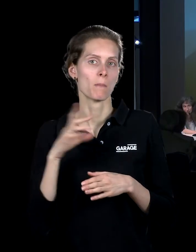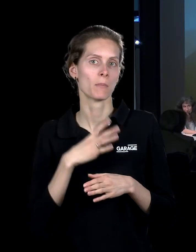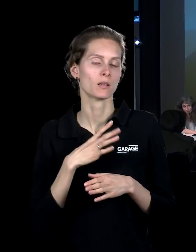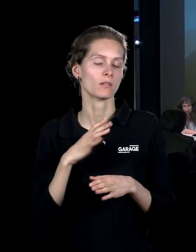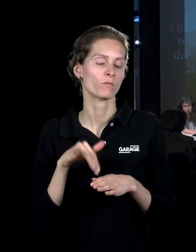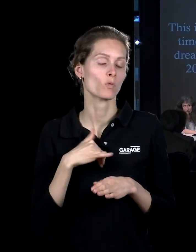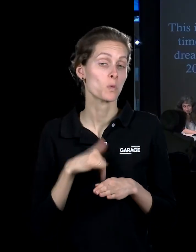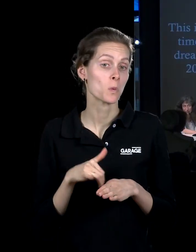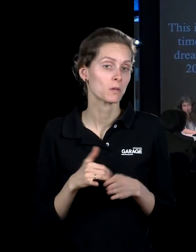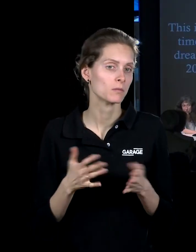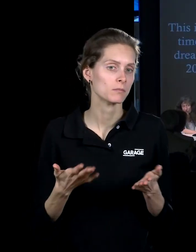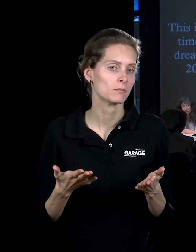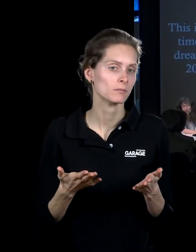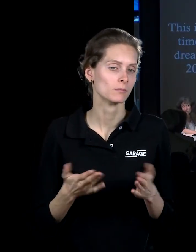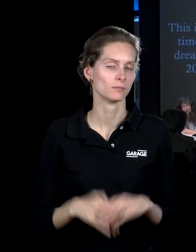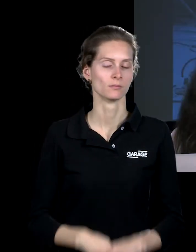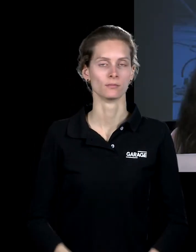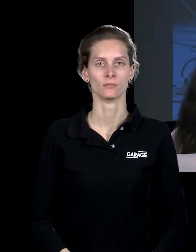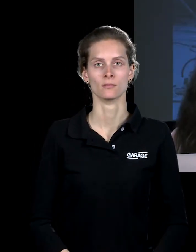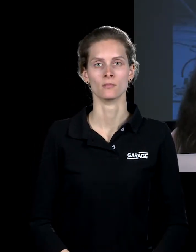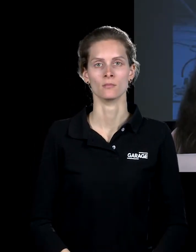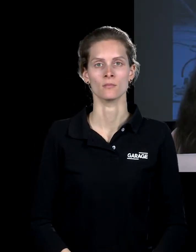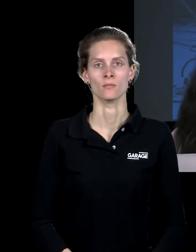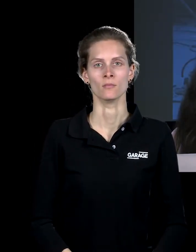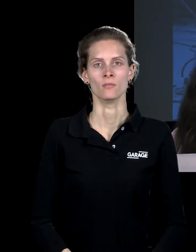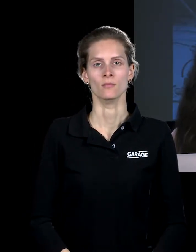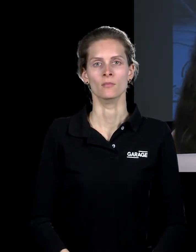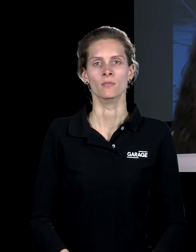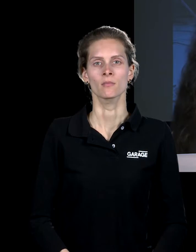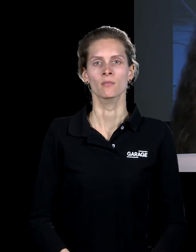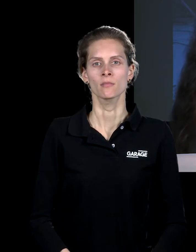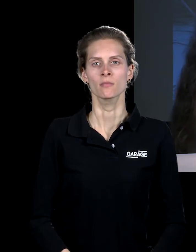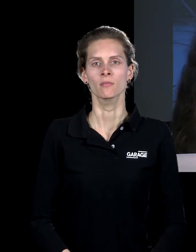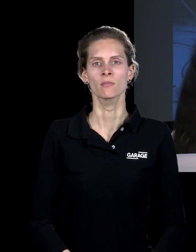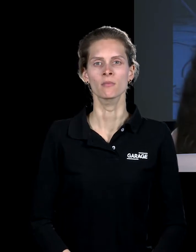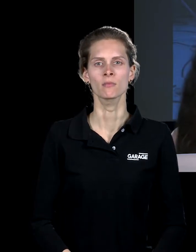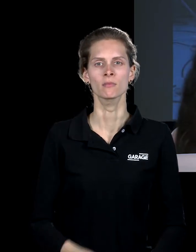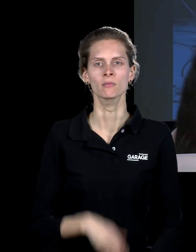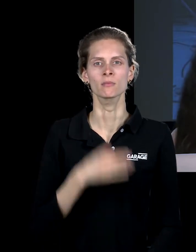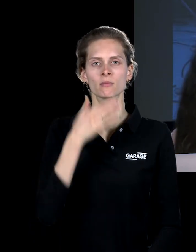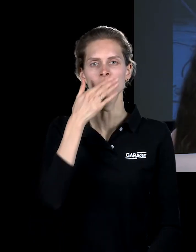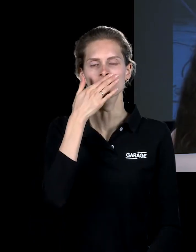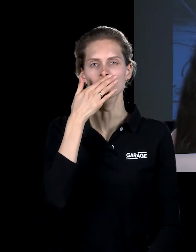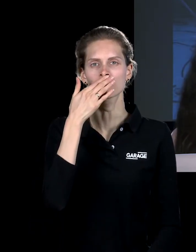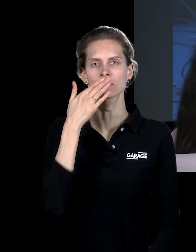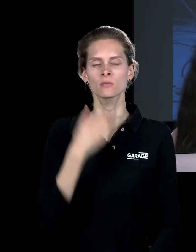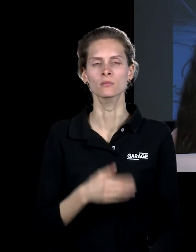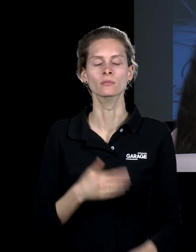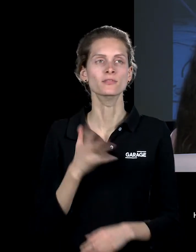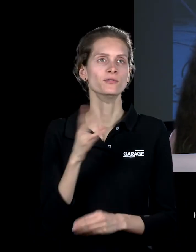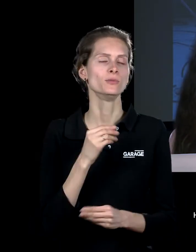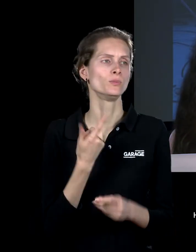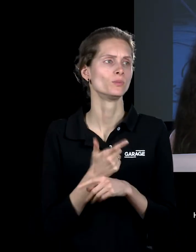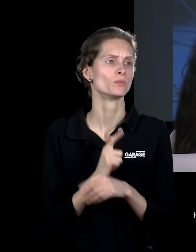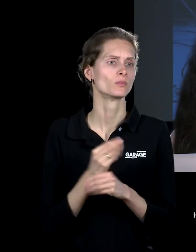декорации, которые остались от него показаны в музее. Какая бесконечная история про вот это, где вроде бы всё очень зрелищно, вроде бы всё очень